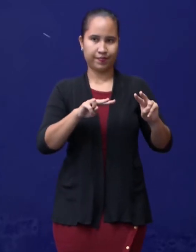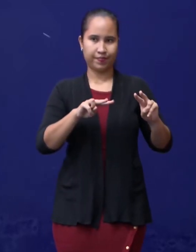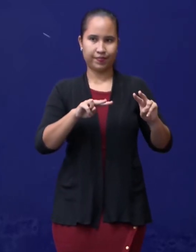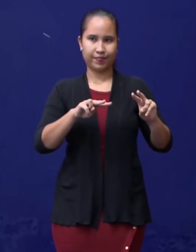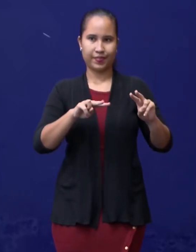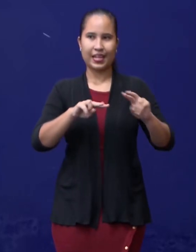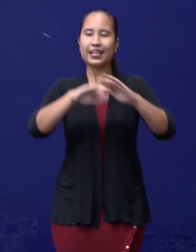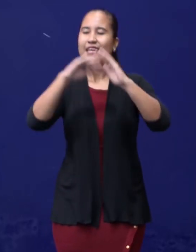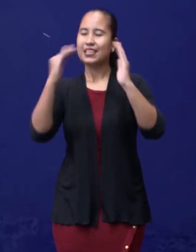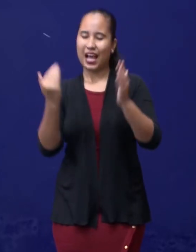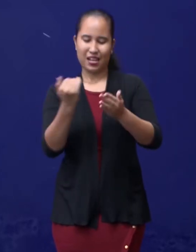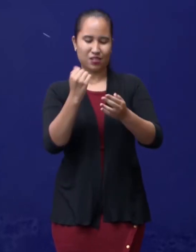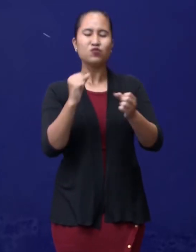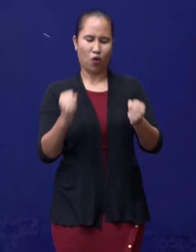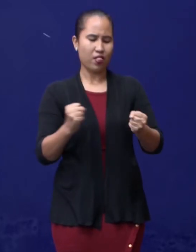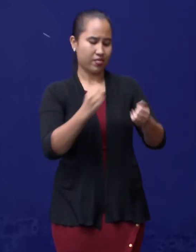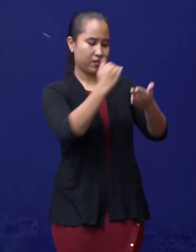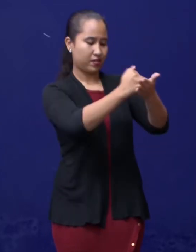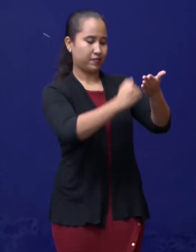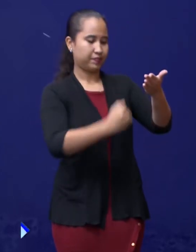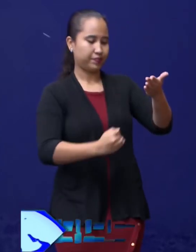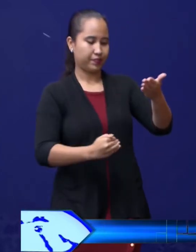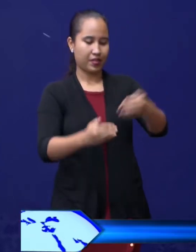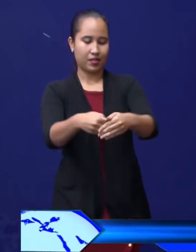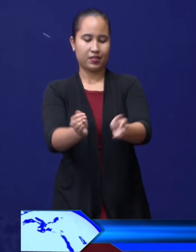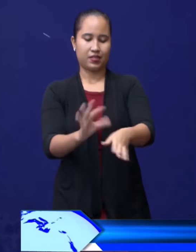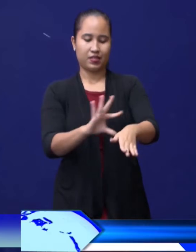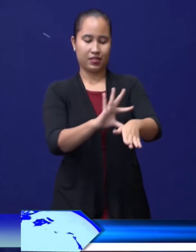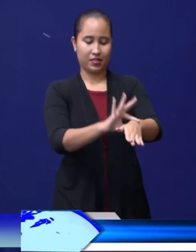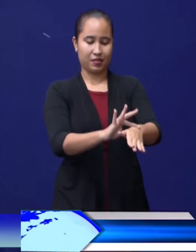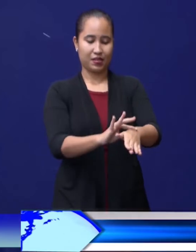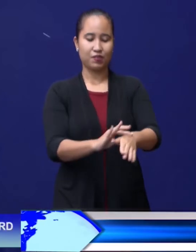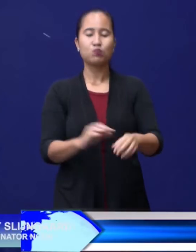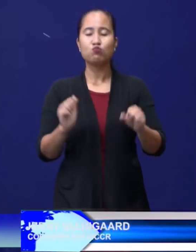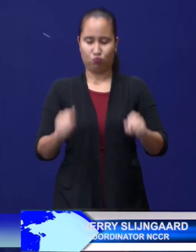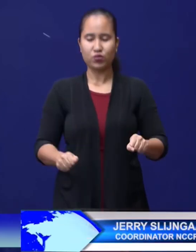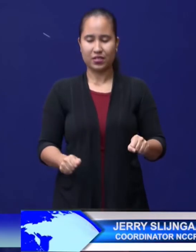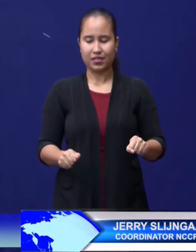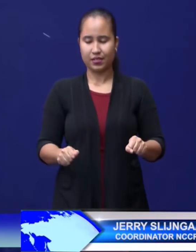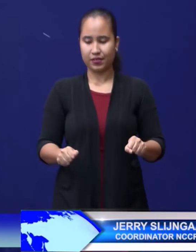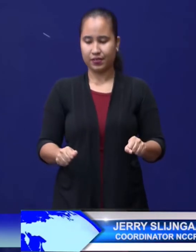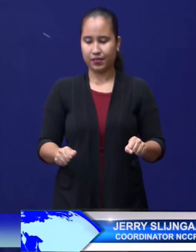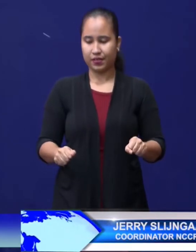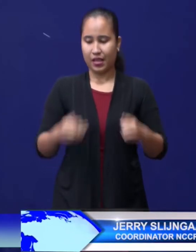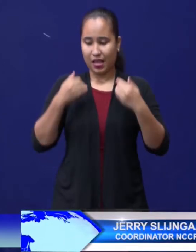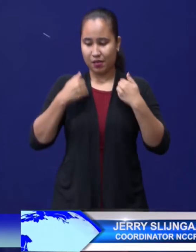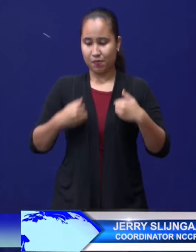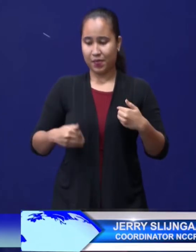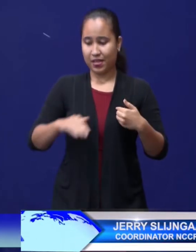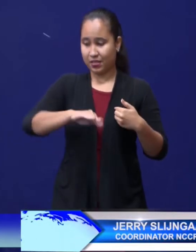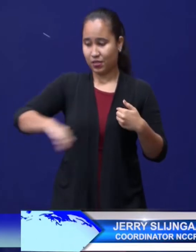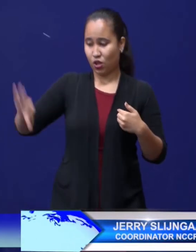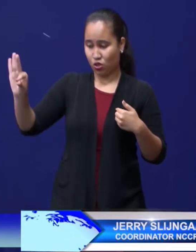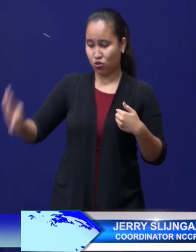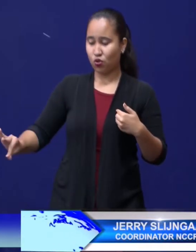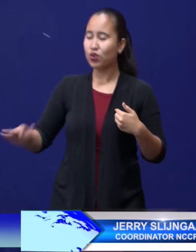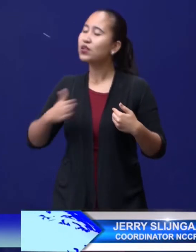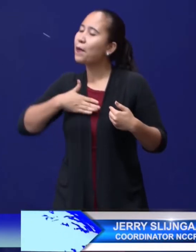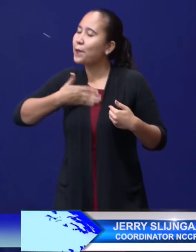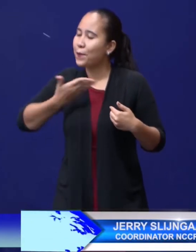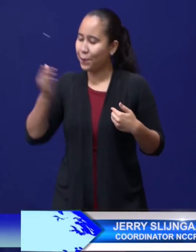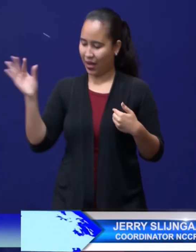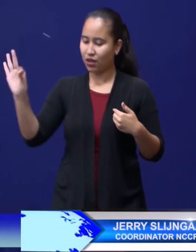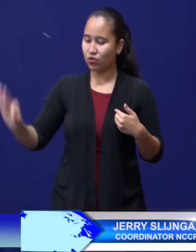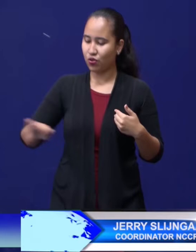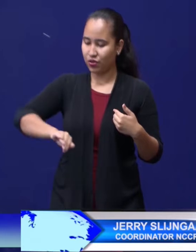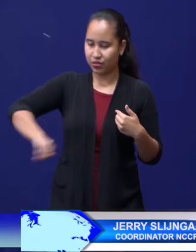dat het voldeed aan alle vereisten, heeft het medisch team beslist dat de mensen dus die in thuisquarantaine zijn geplaatst, daar hun quarantaine